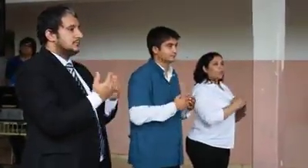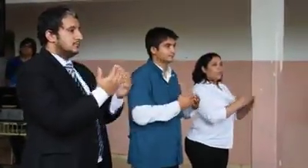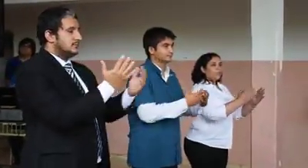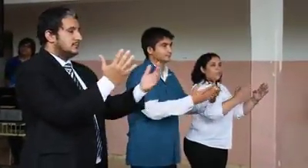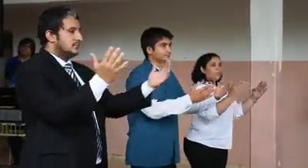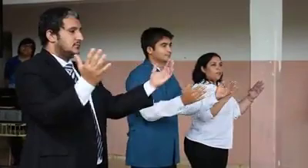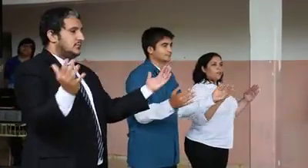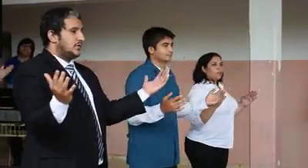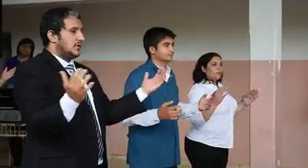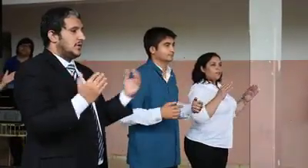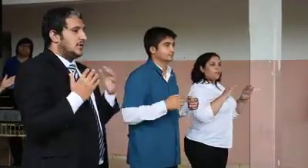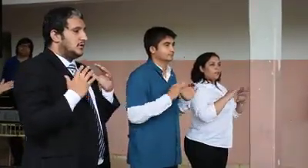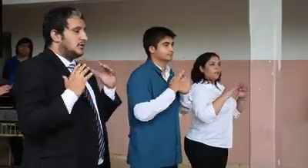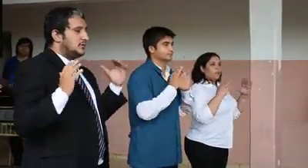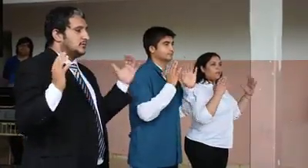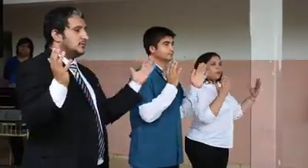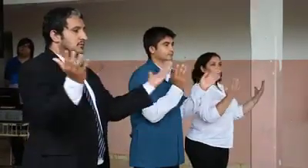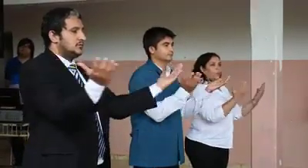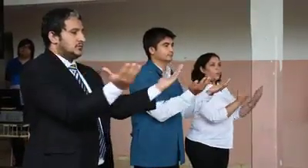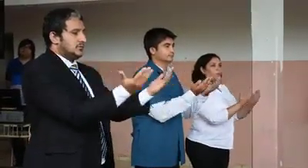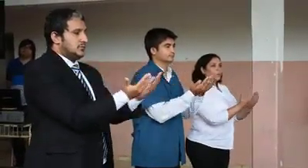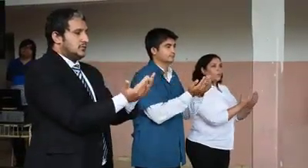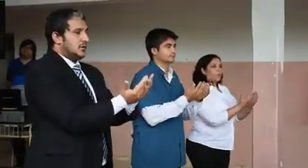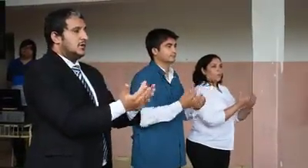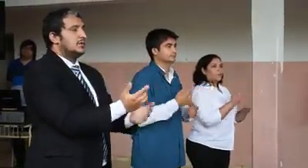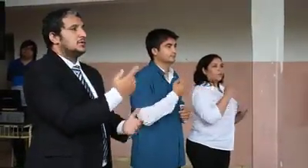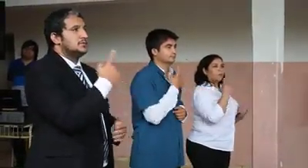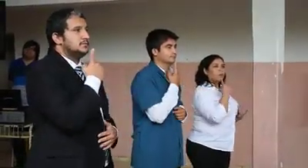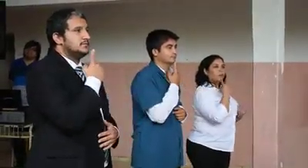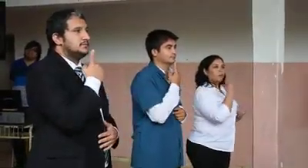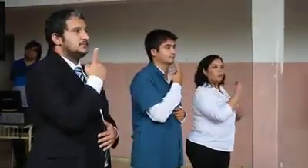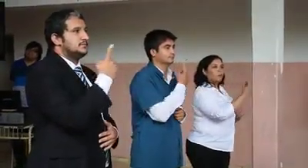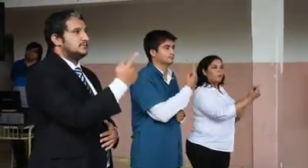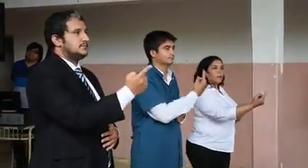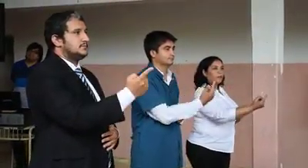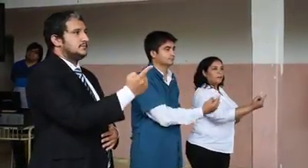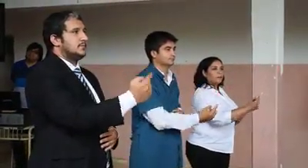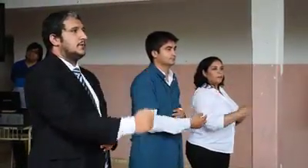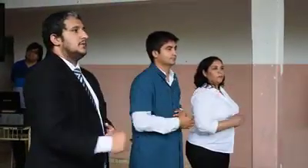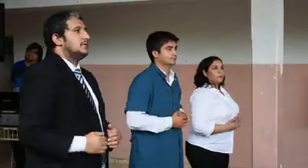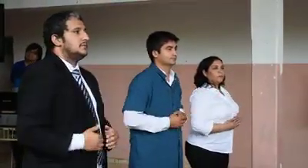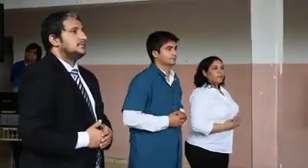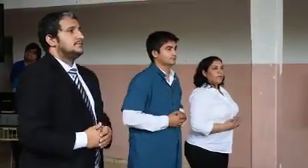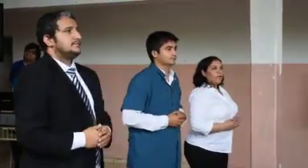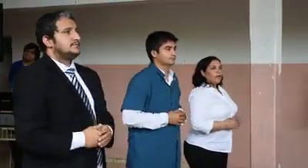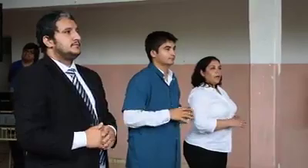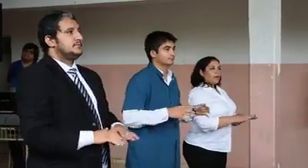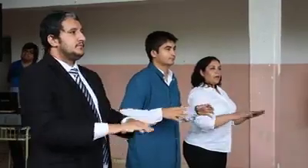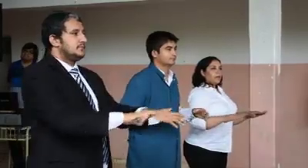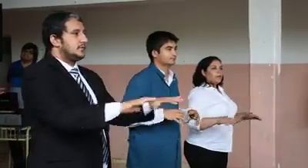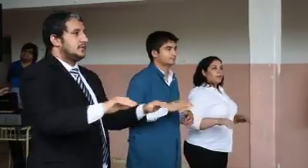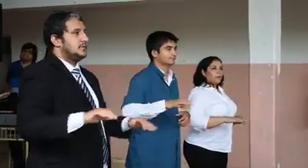libres del mundo responden, hay afuera